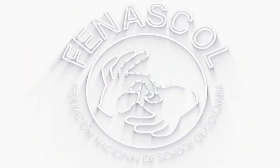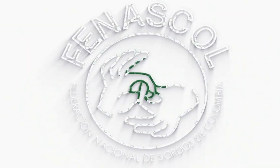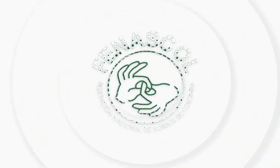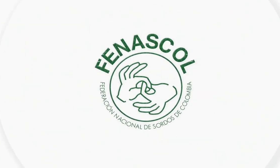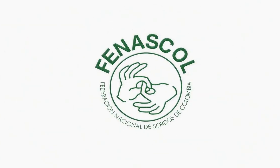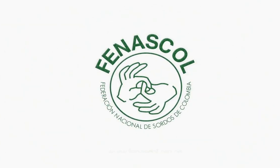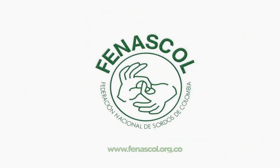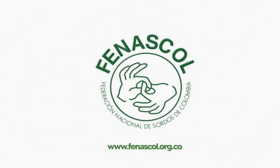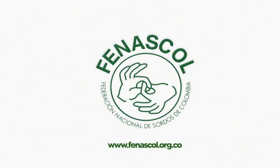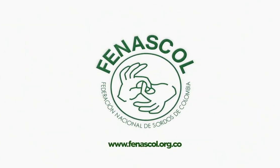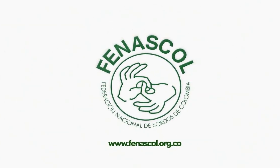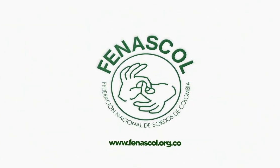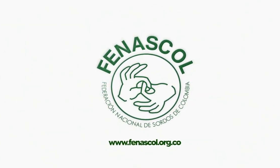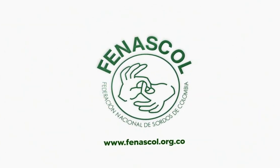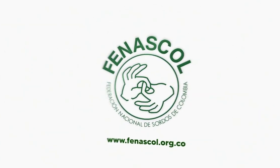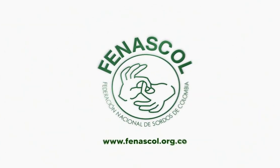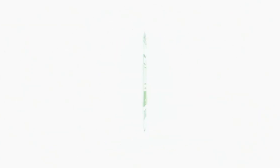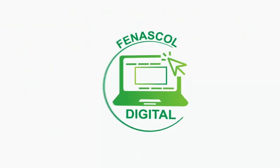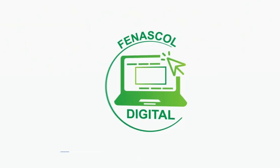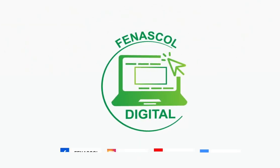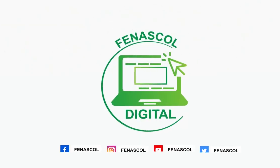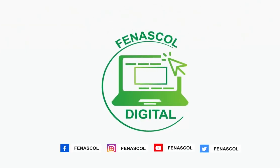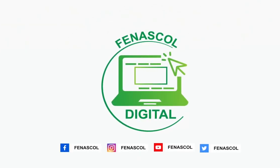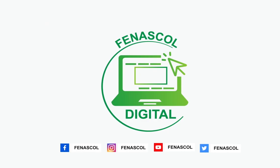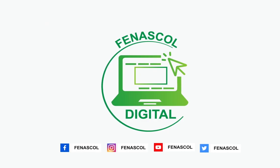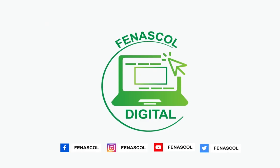Gracias por ver el video